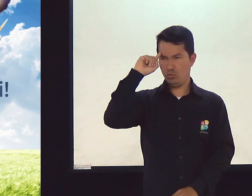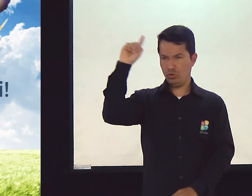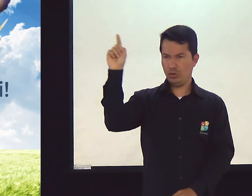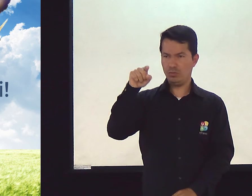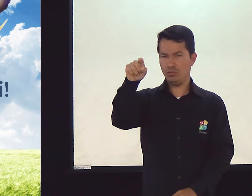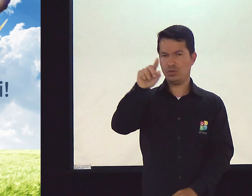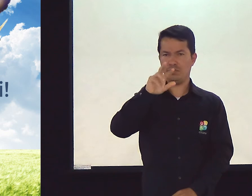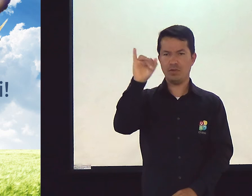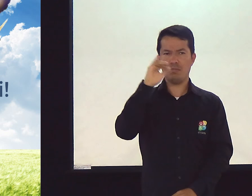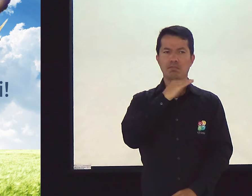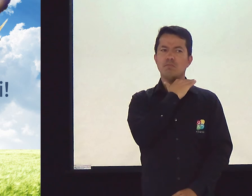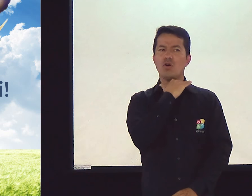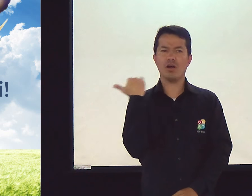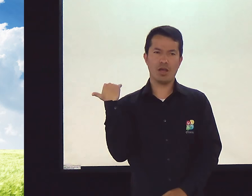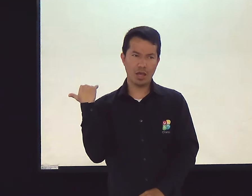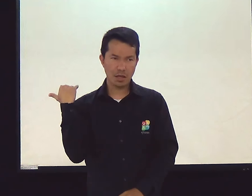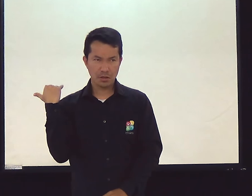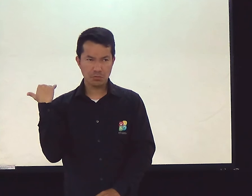Você sabe o dia em que você vai morrer?